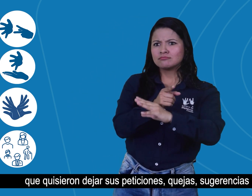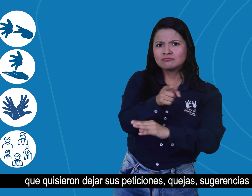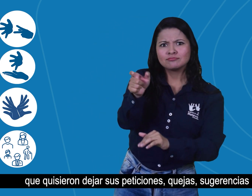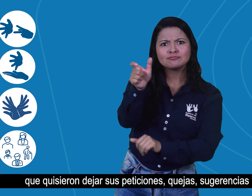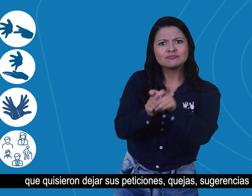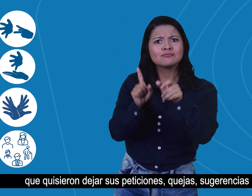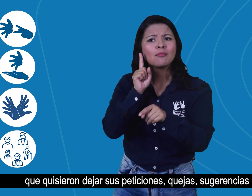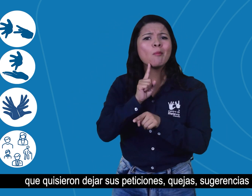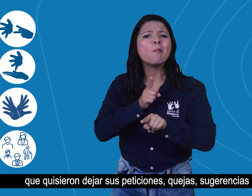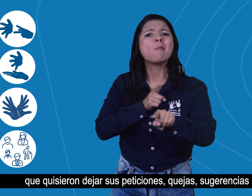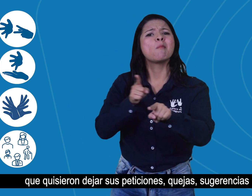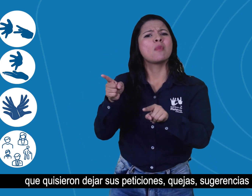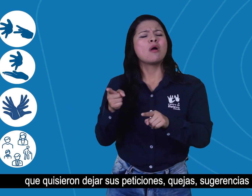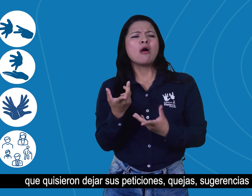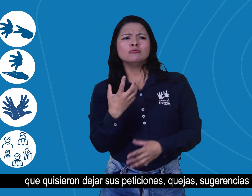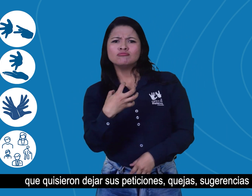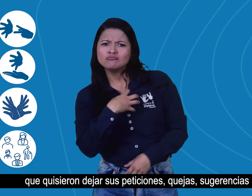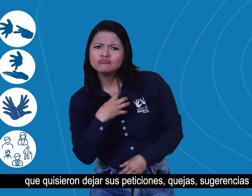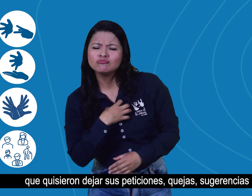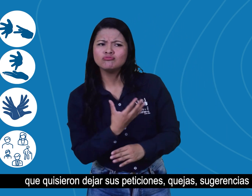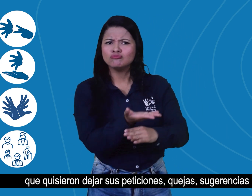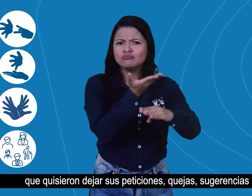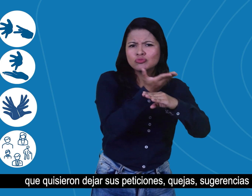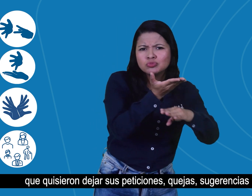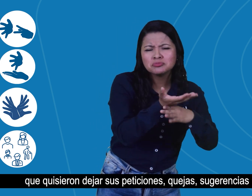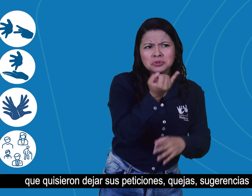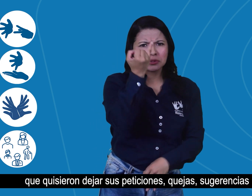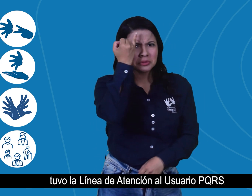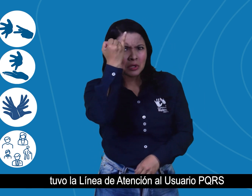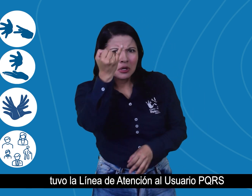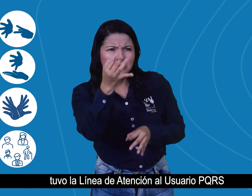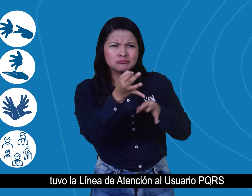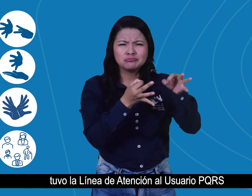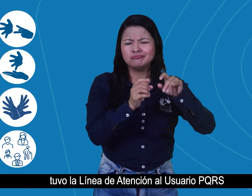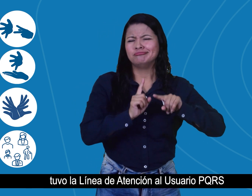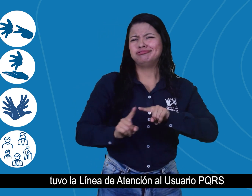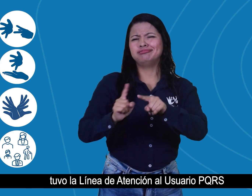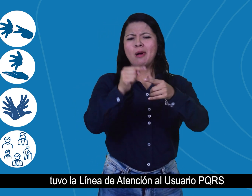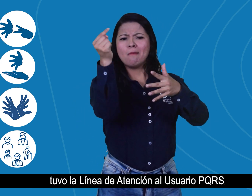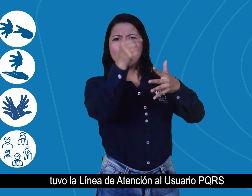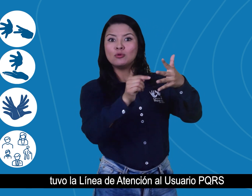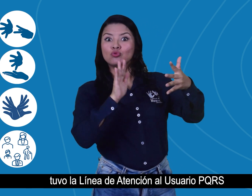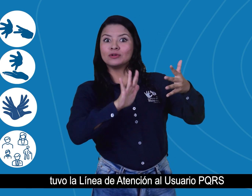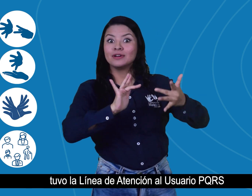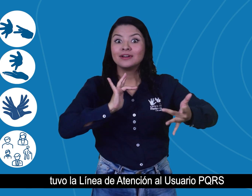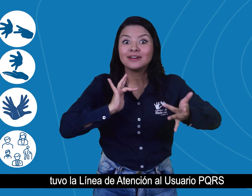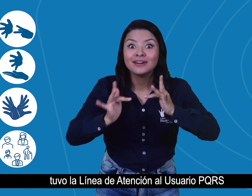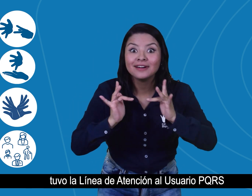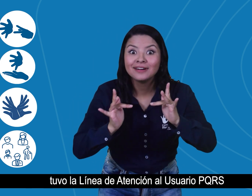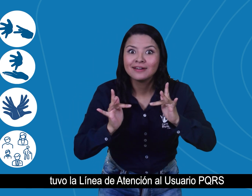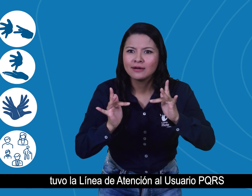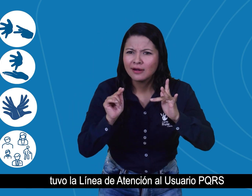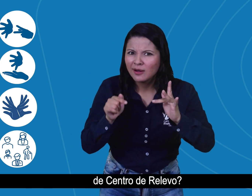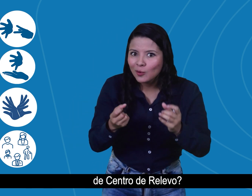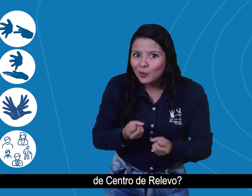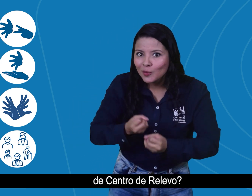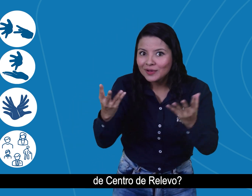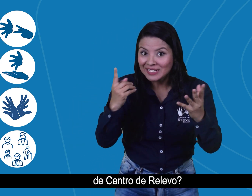sus peticiones, quejas, sugerencias tuvo la línea de atención al usuario PQRS de centro de relevo?